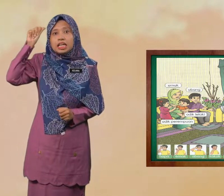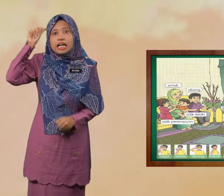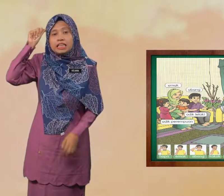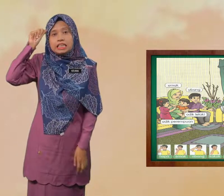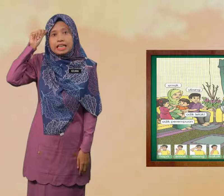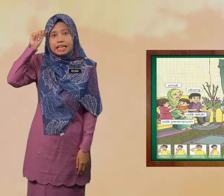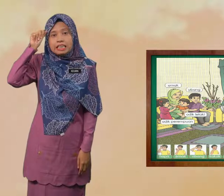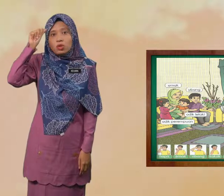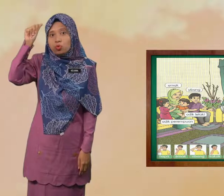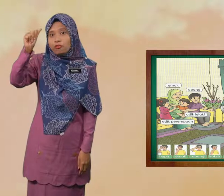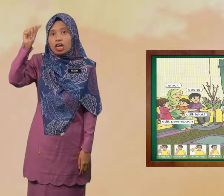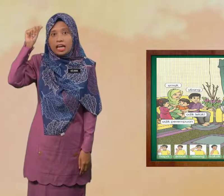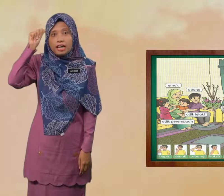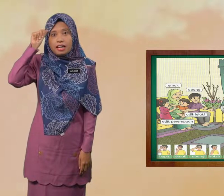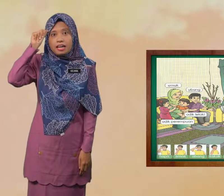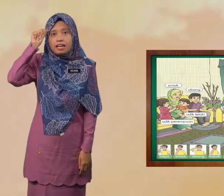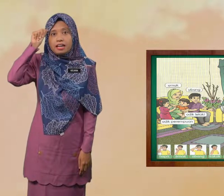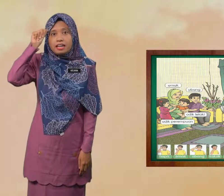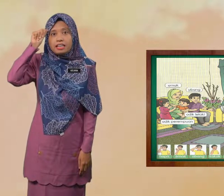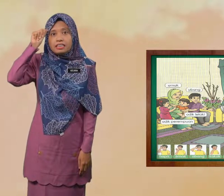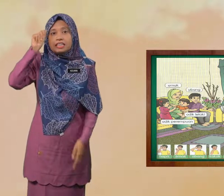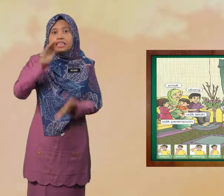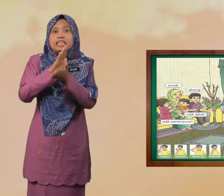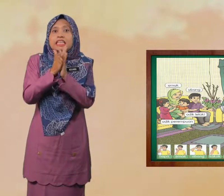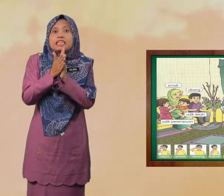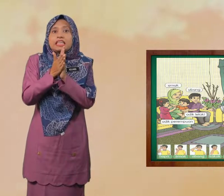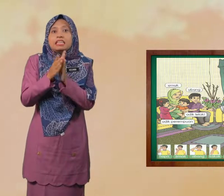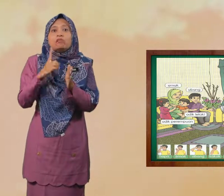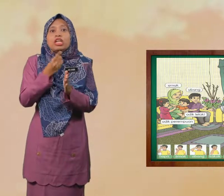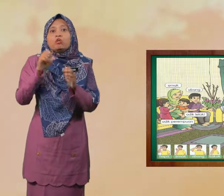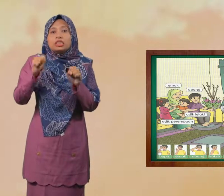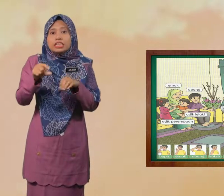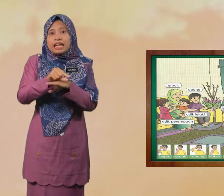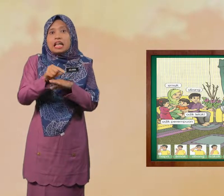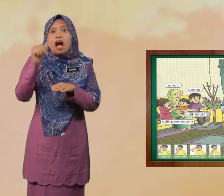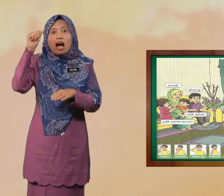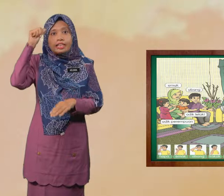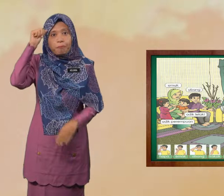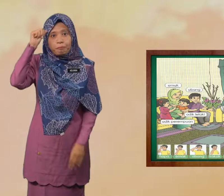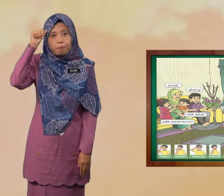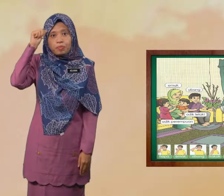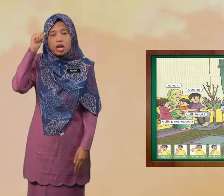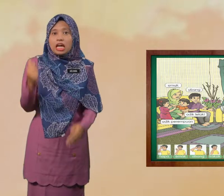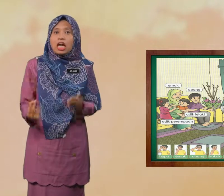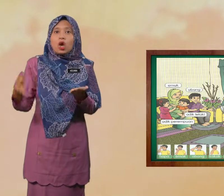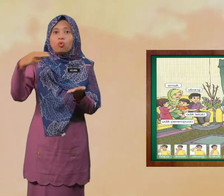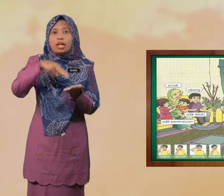dahi kanan Huruf A Jadi, kita boleh gunakan Adam Ulang